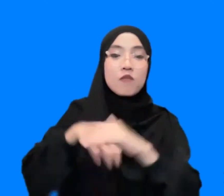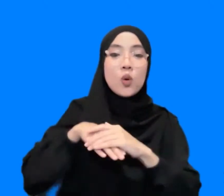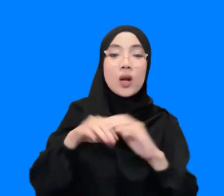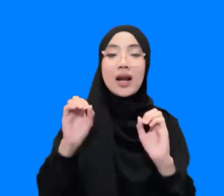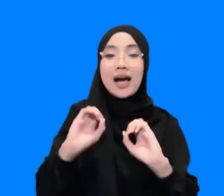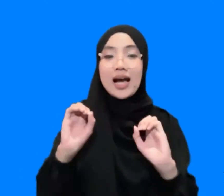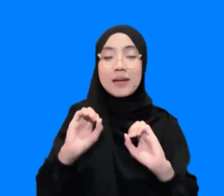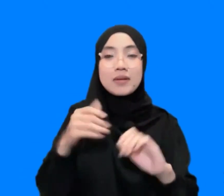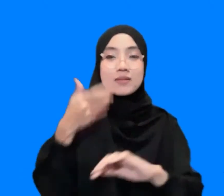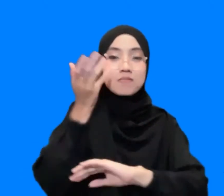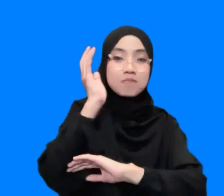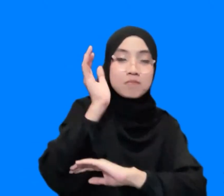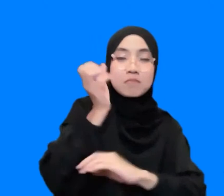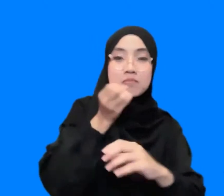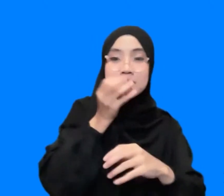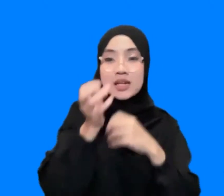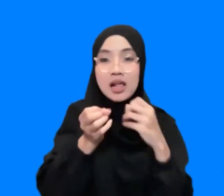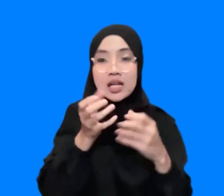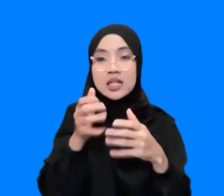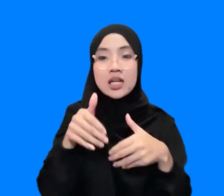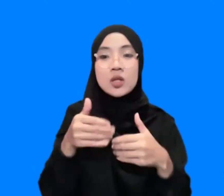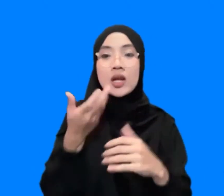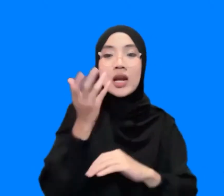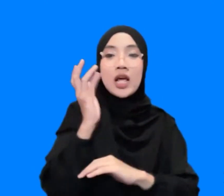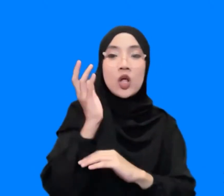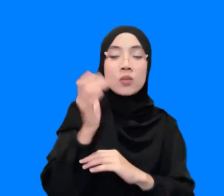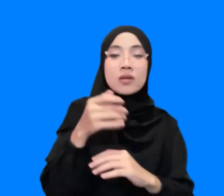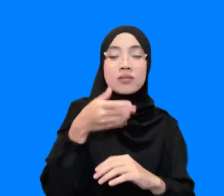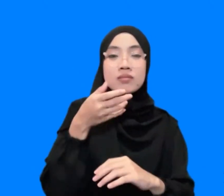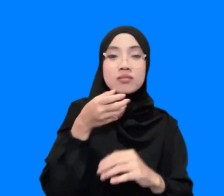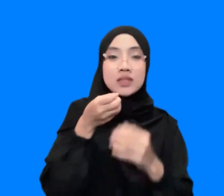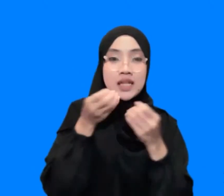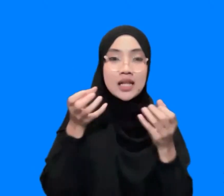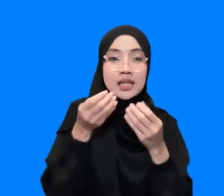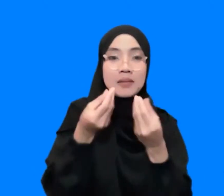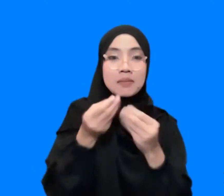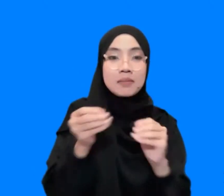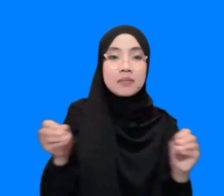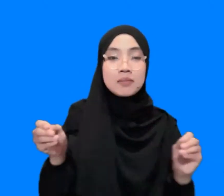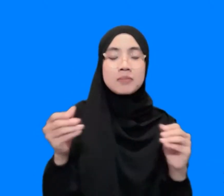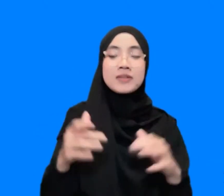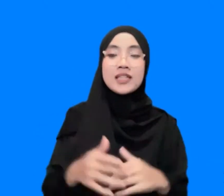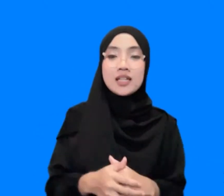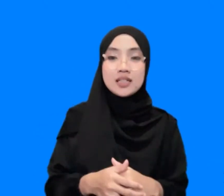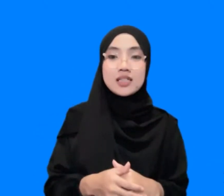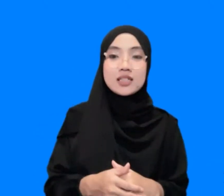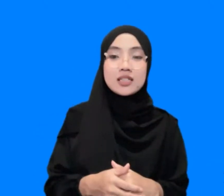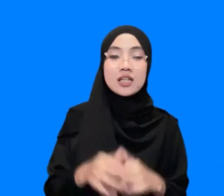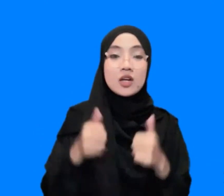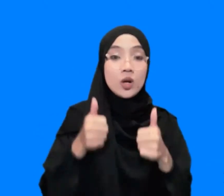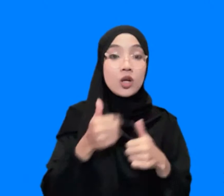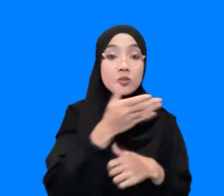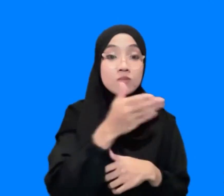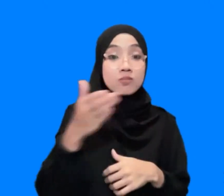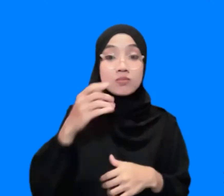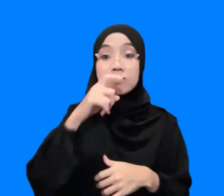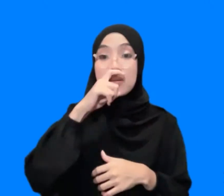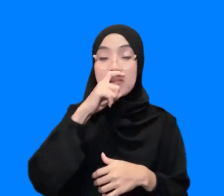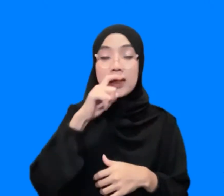pemapar ataupun narasumber menyampaikan bahan paparannya baik Bapak Ibu